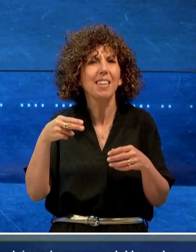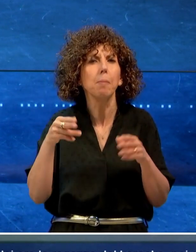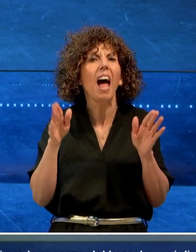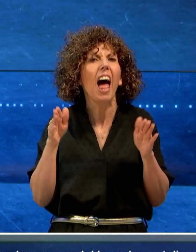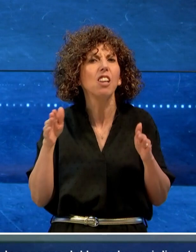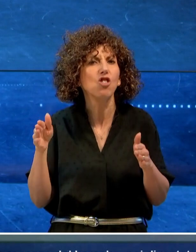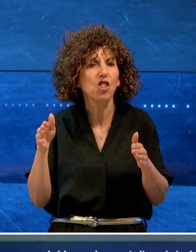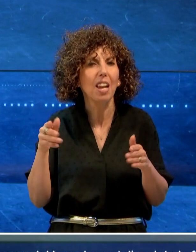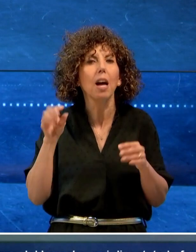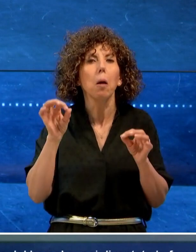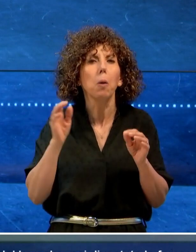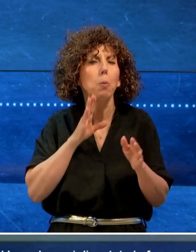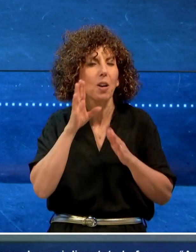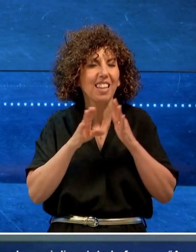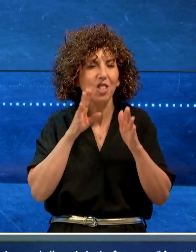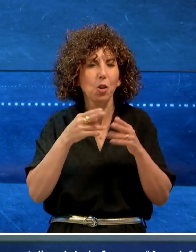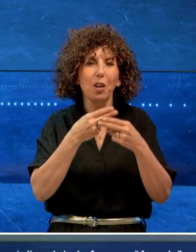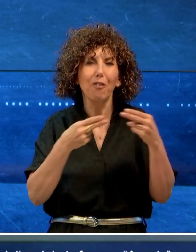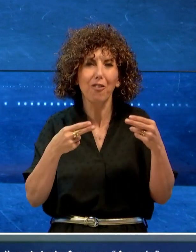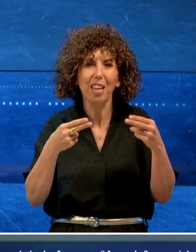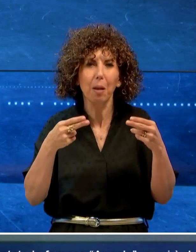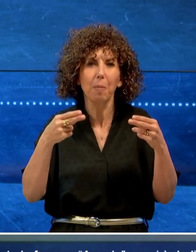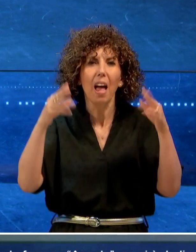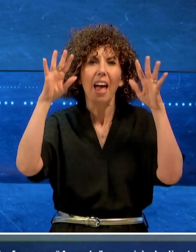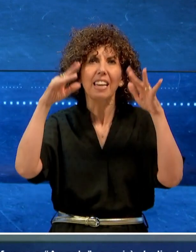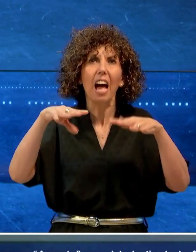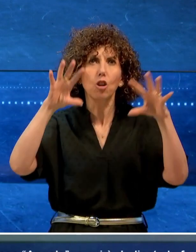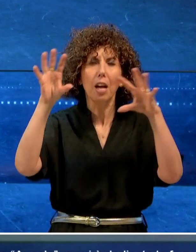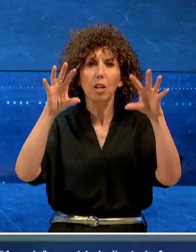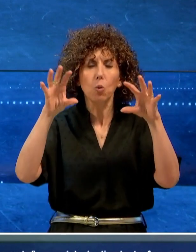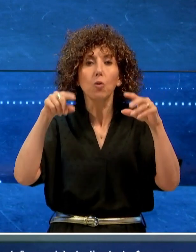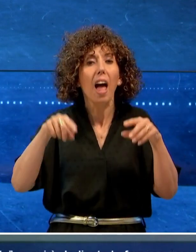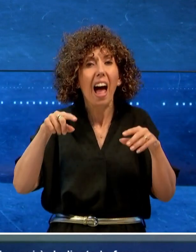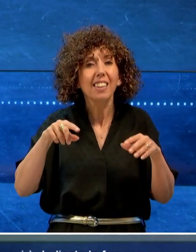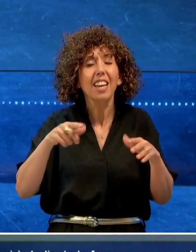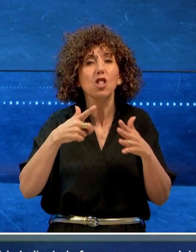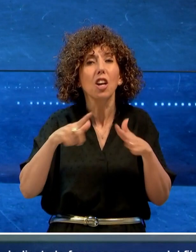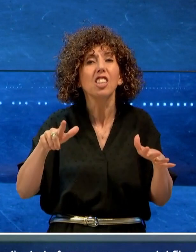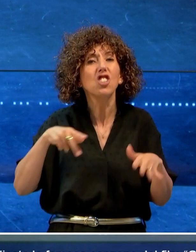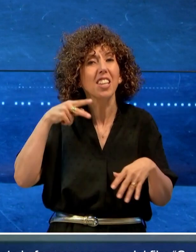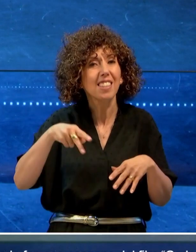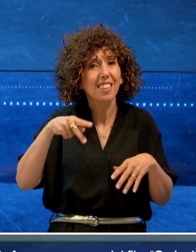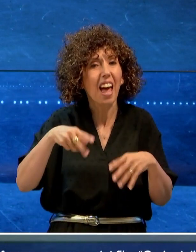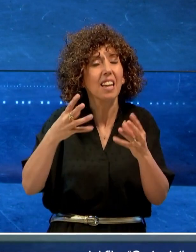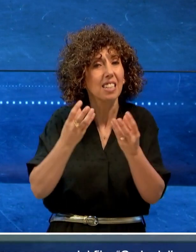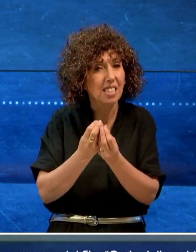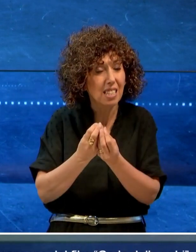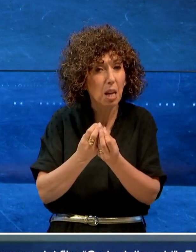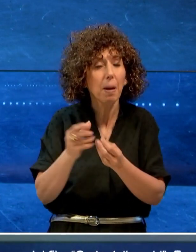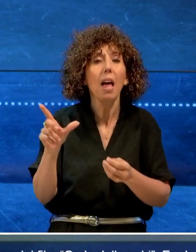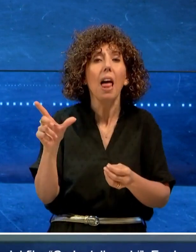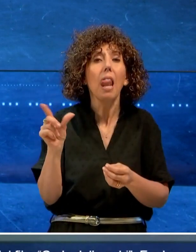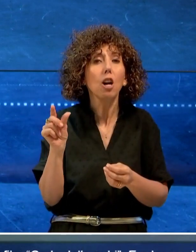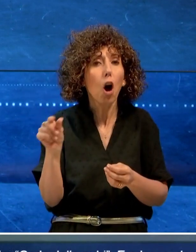dedicata la famosa canzone del film Cado dalle nubi. E adesso dopo 17 anni insieme la coppia